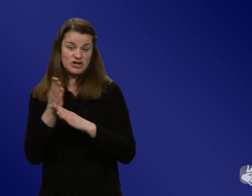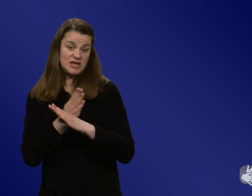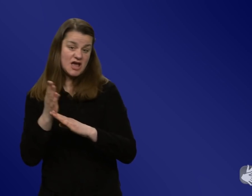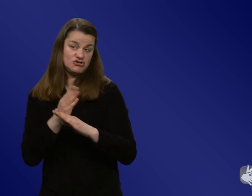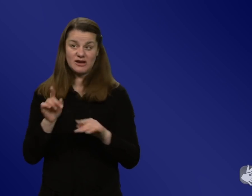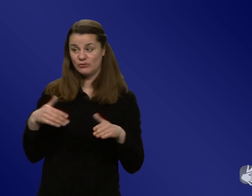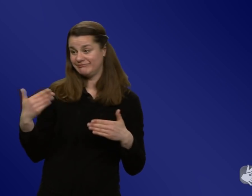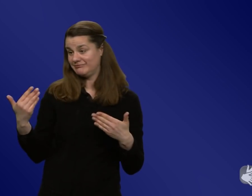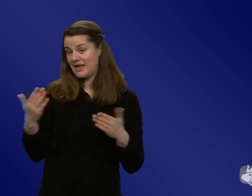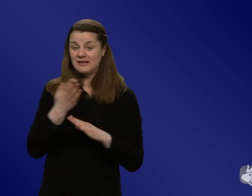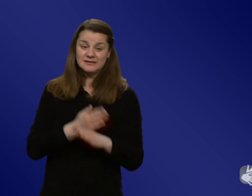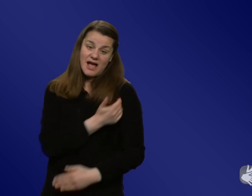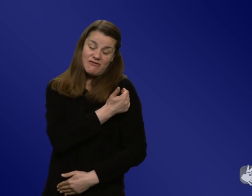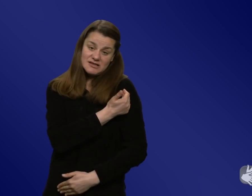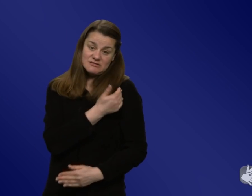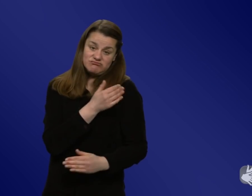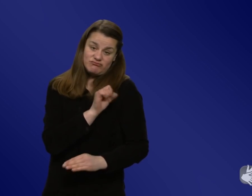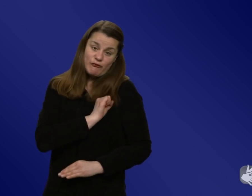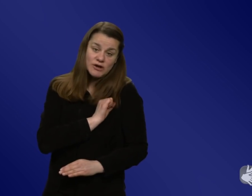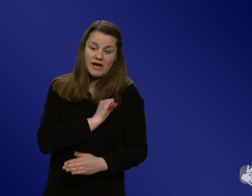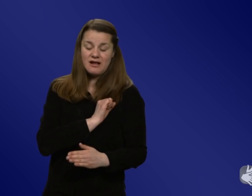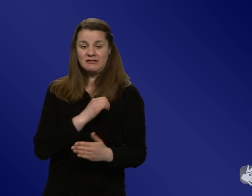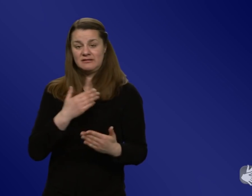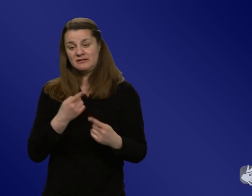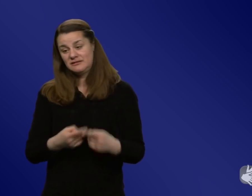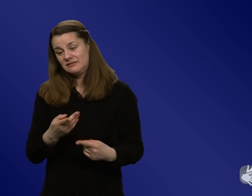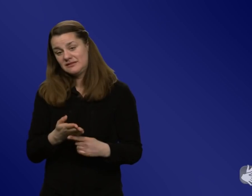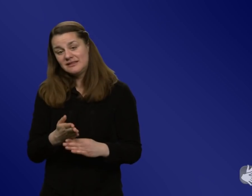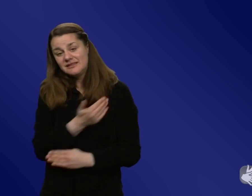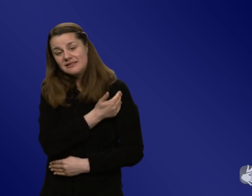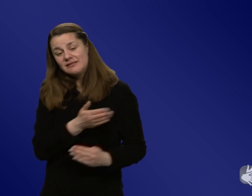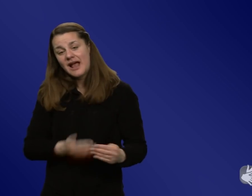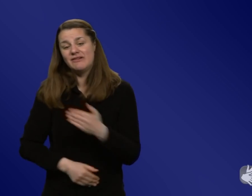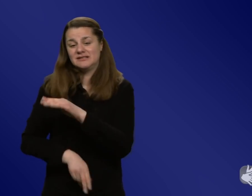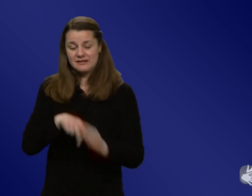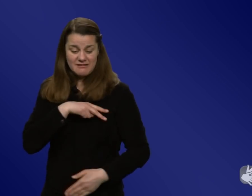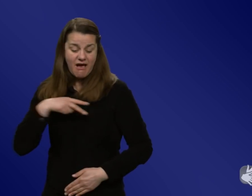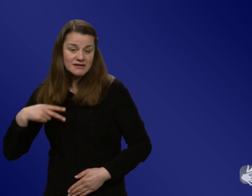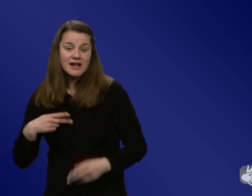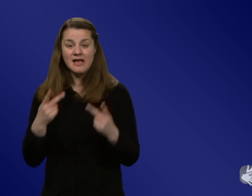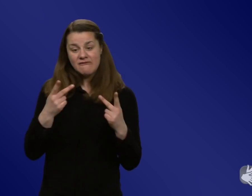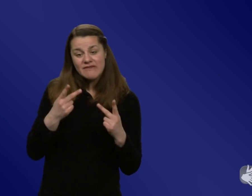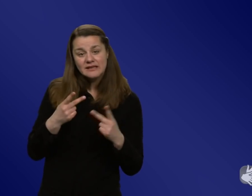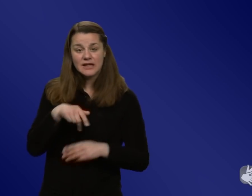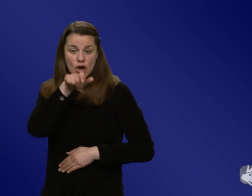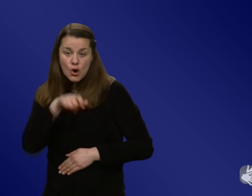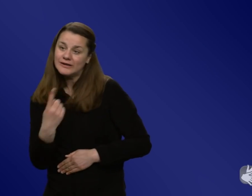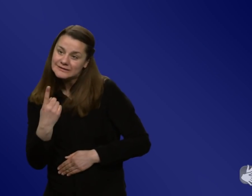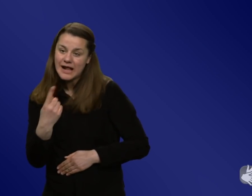braucht ein bisschen Ownership. Also die Leute sollen das ja auch selber gut finden und vertreten können, das Material, was man entwickelt. Und vielleicht